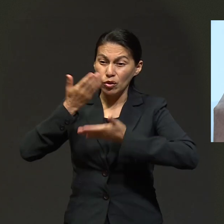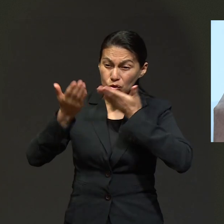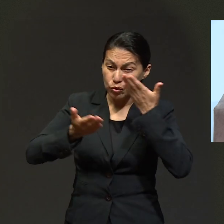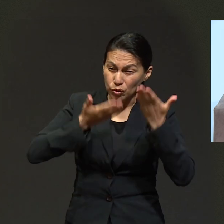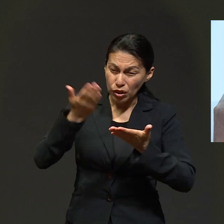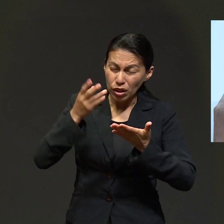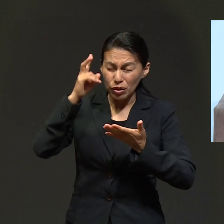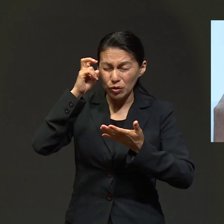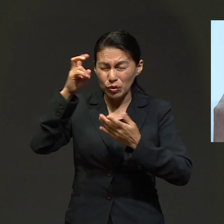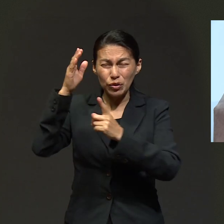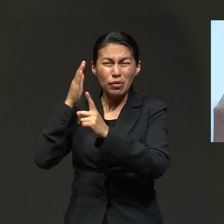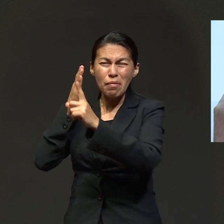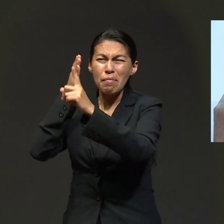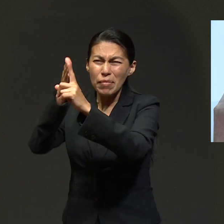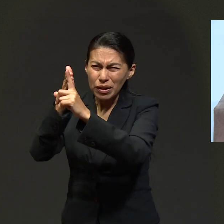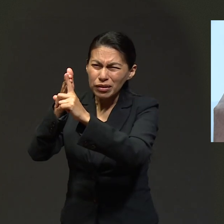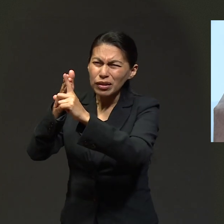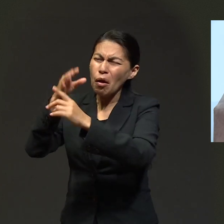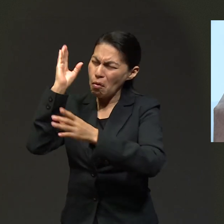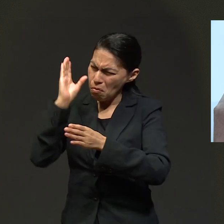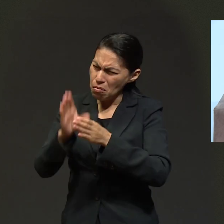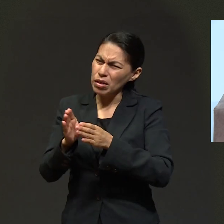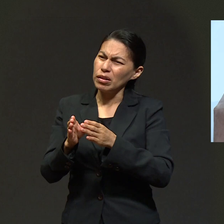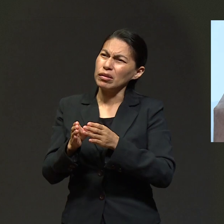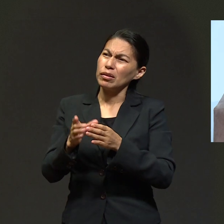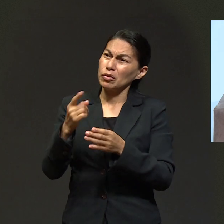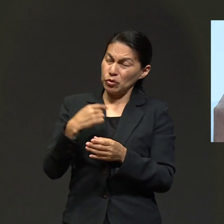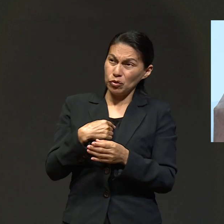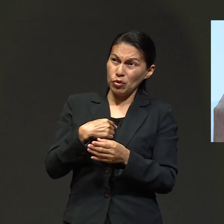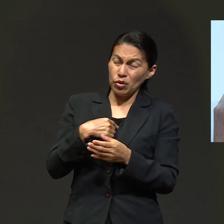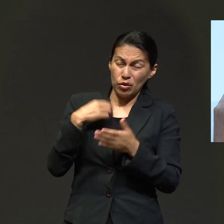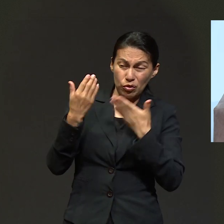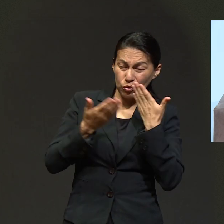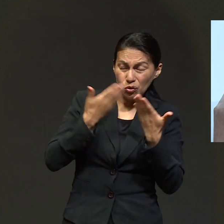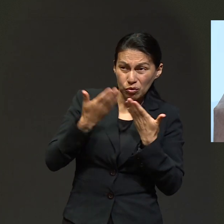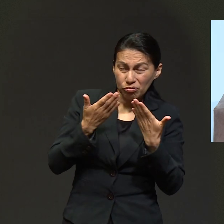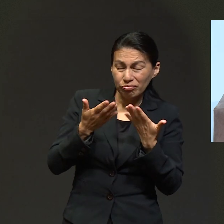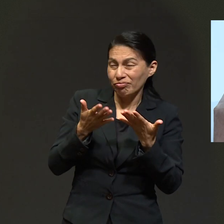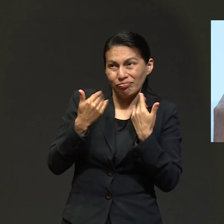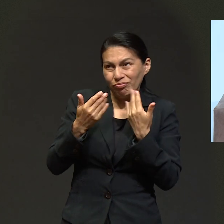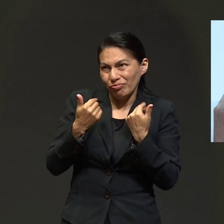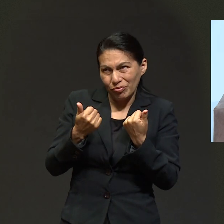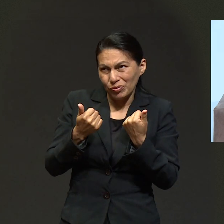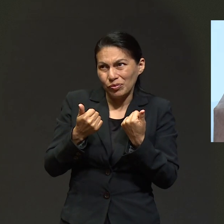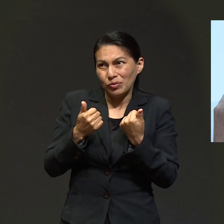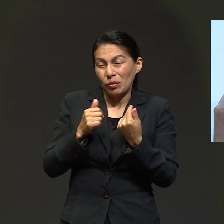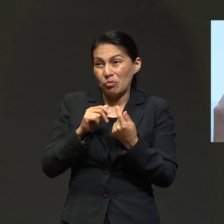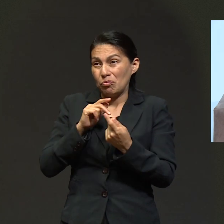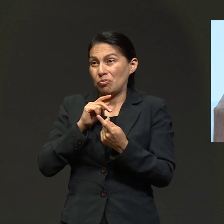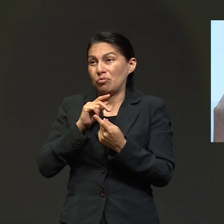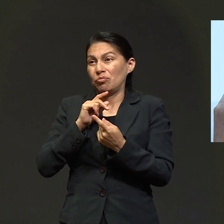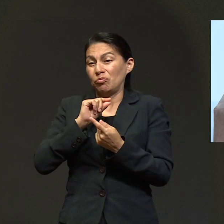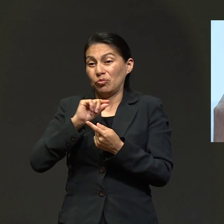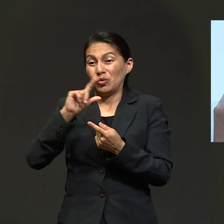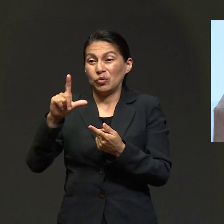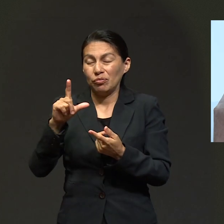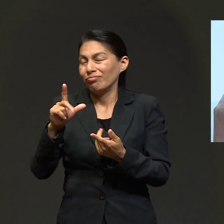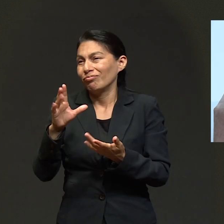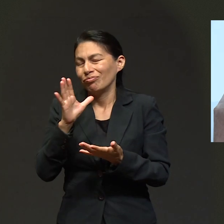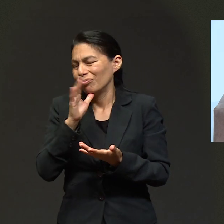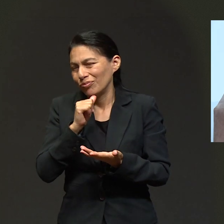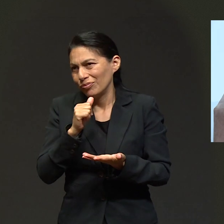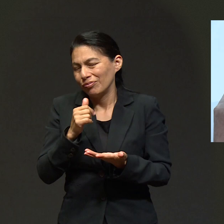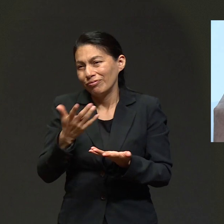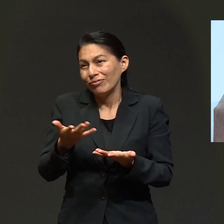firmes y terminen sus estudios, logren sus sueños, sus metas. Porque he sido una mujer que tal vez no tengo un estudio, no